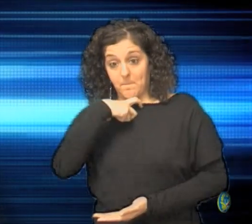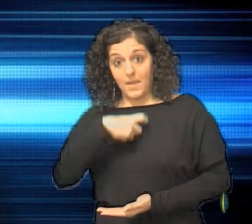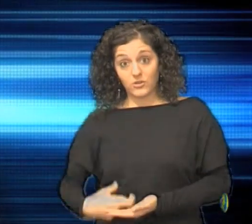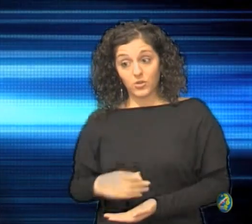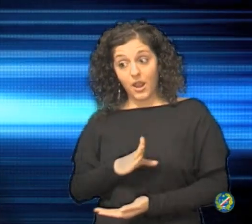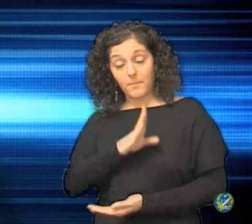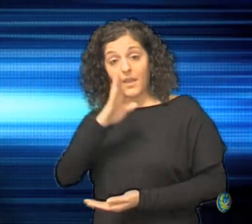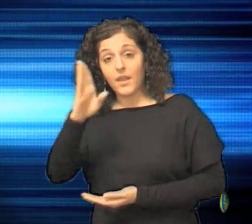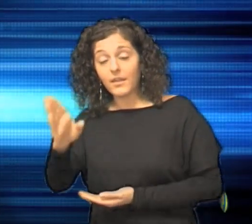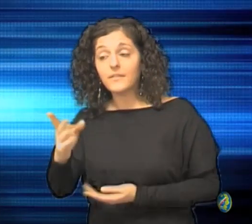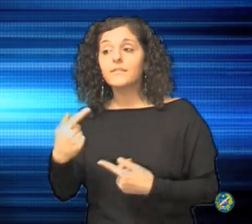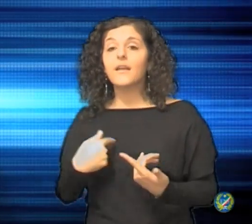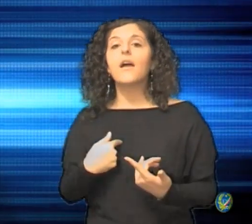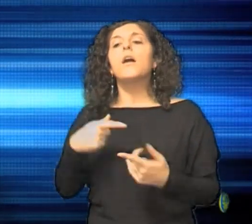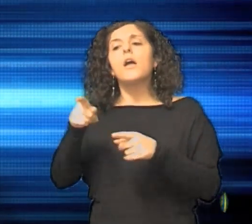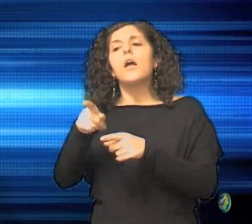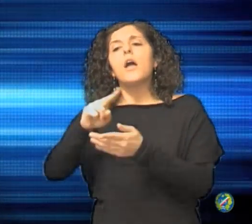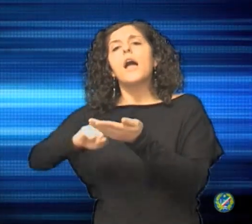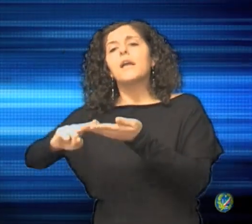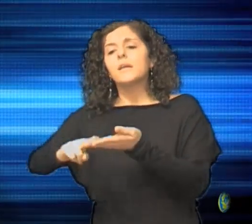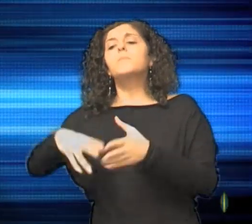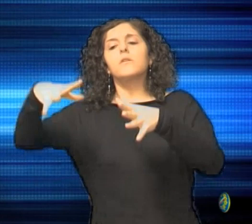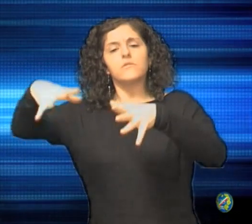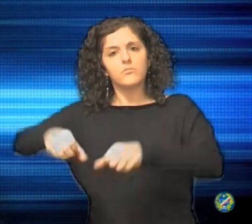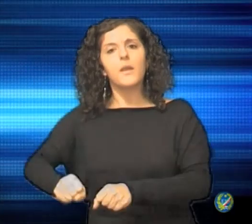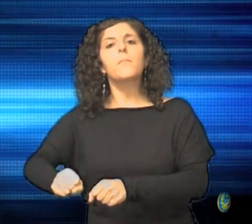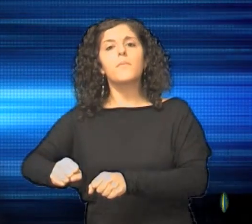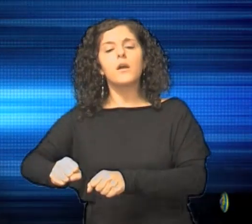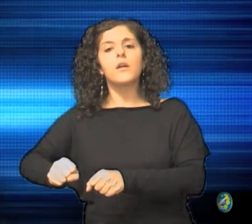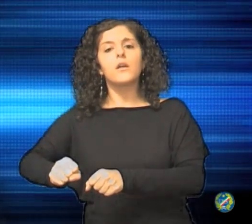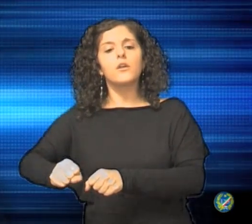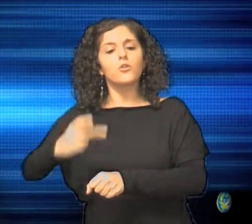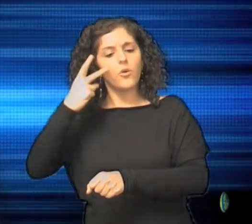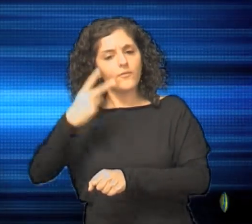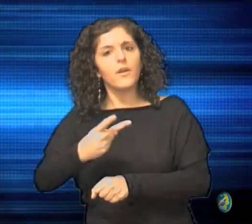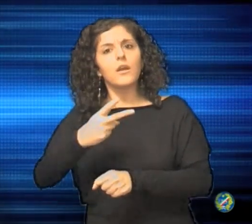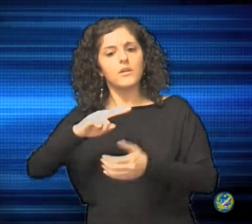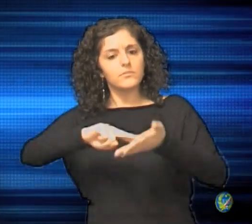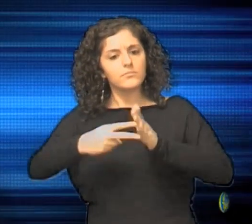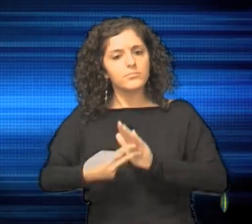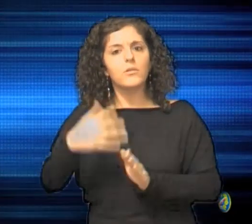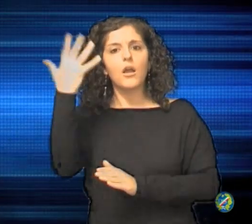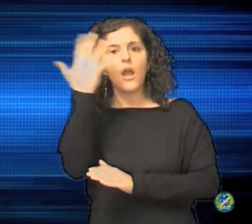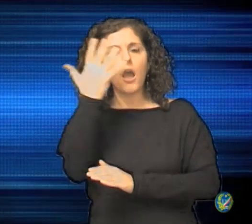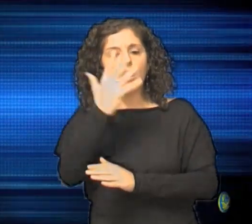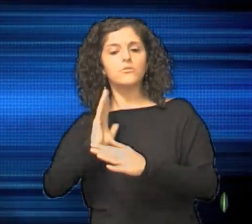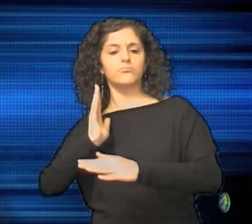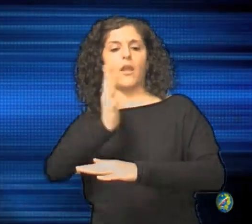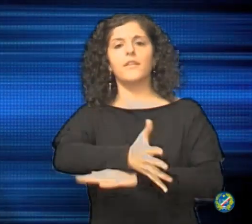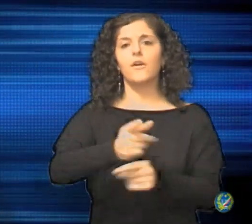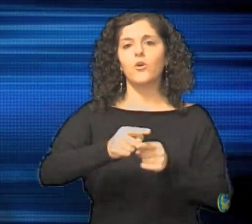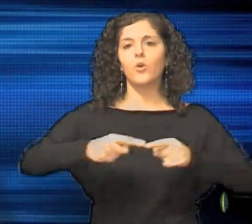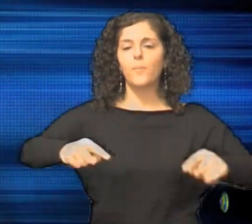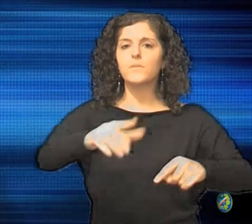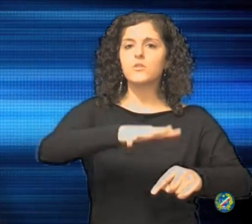'INPS, che si è impegnato ad intervenire sulle commissioni locali, al fine